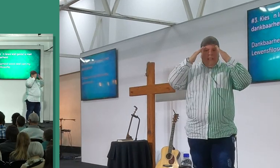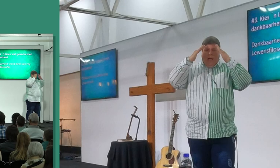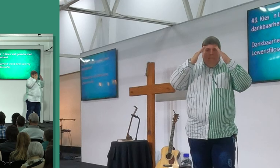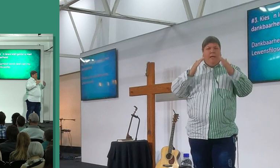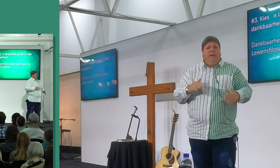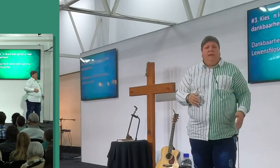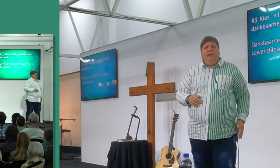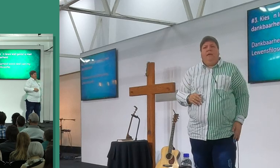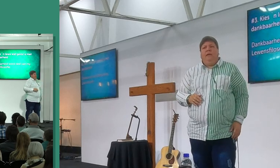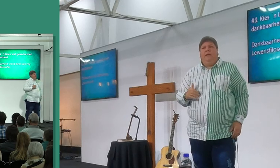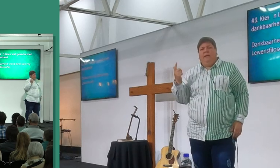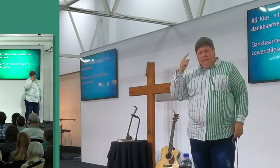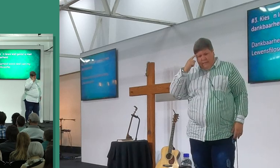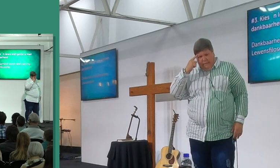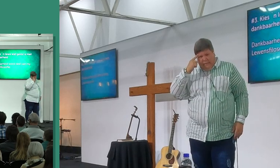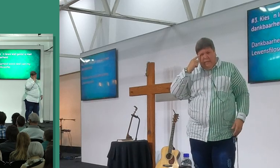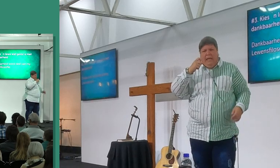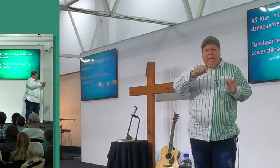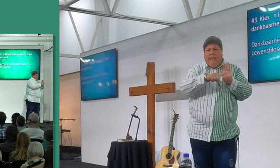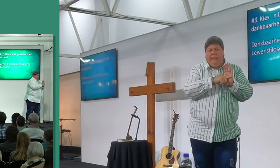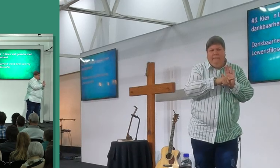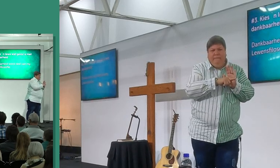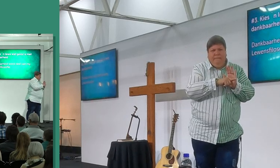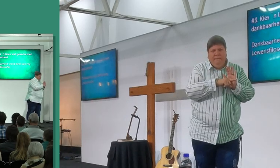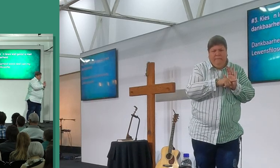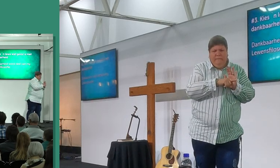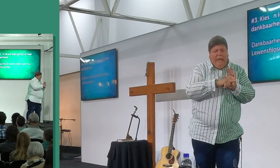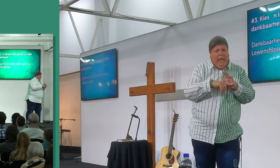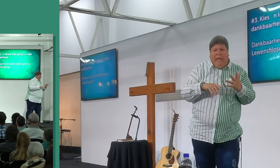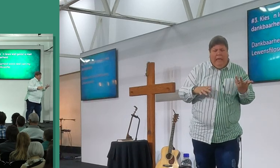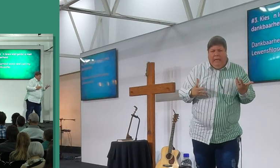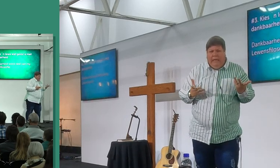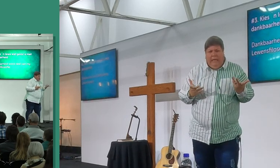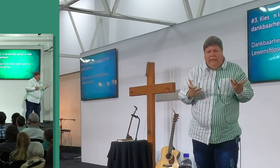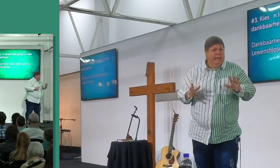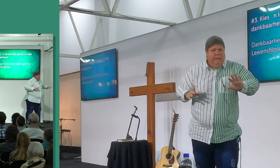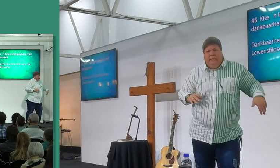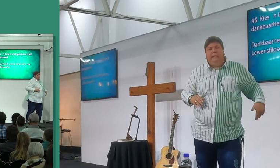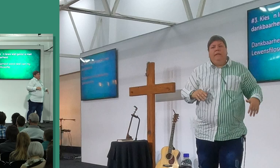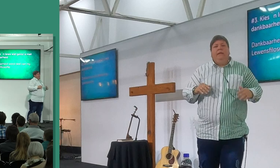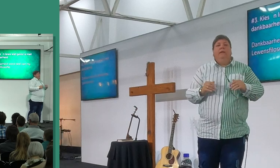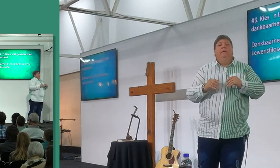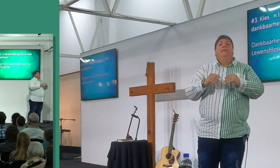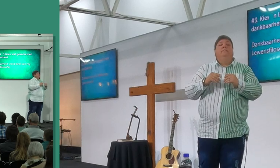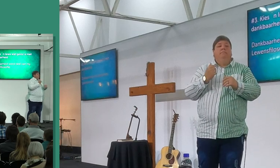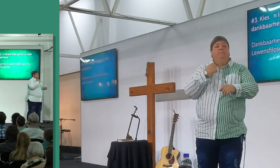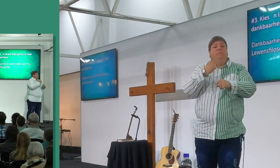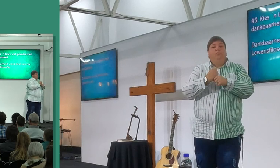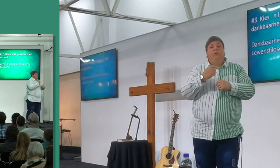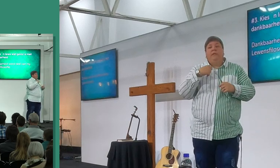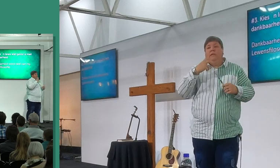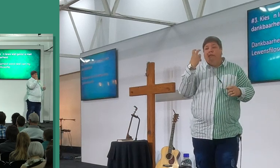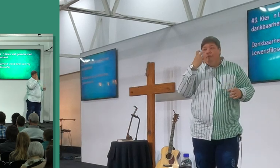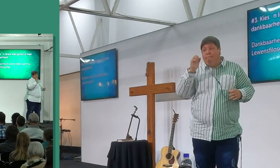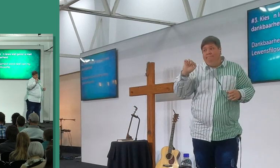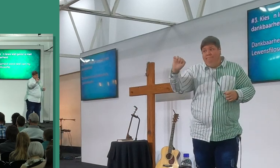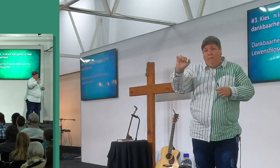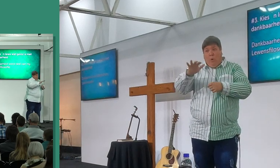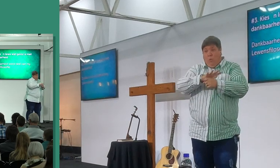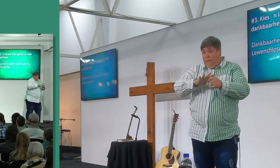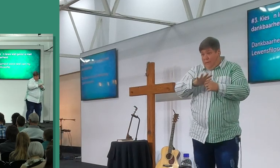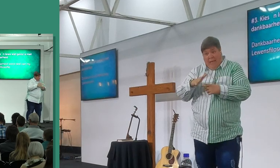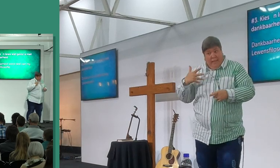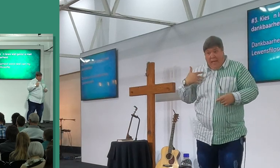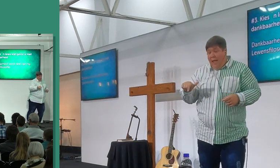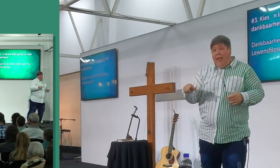ach, nou wil ek slechte omstandighede uitdink, maar ek so bang, dit is so, en dan, maar kom ek sê, ek moet die saafde kan sê, wanneer Sané's omstandighede nie lekker is,